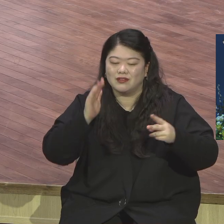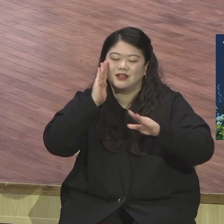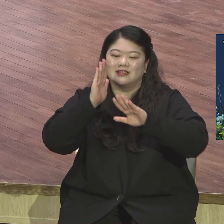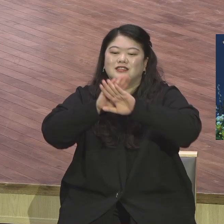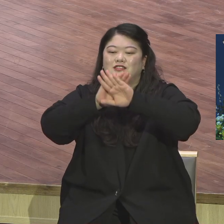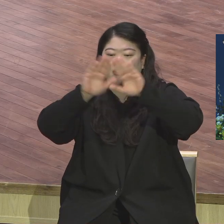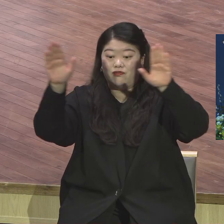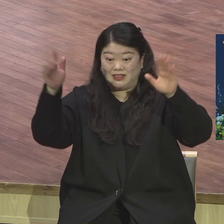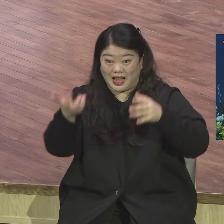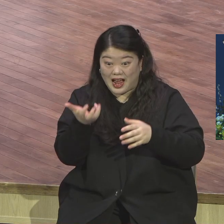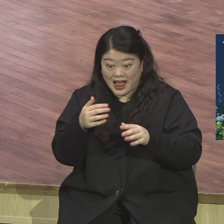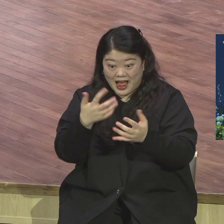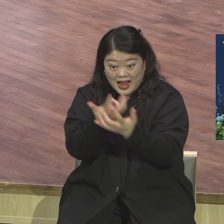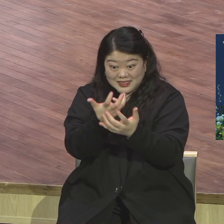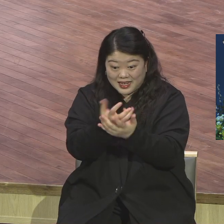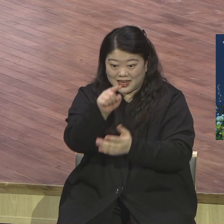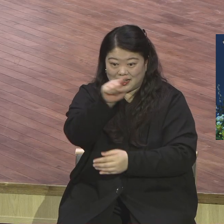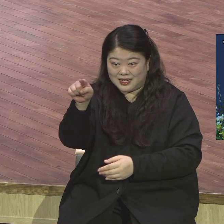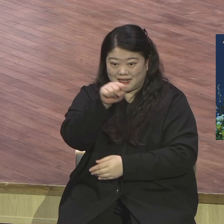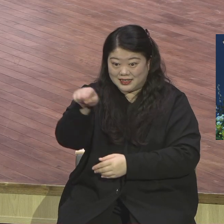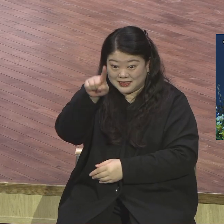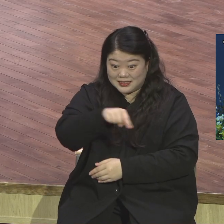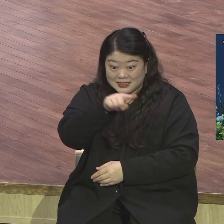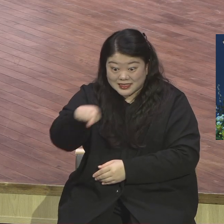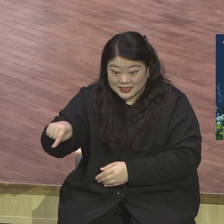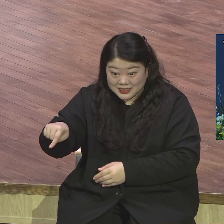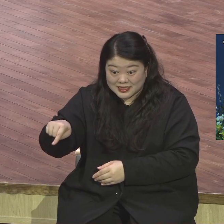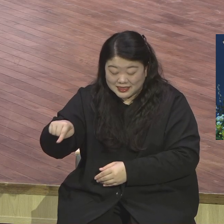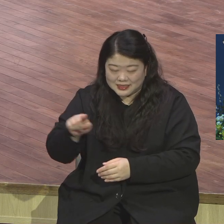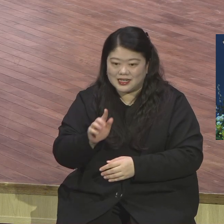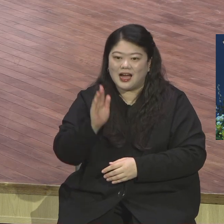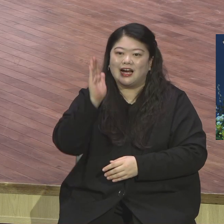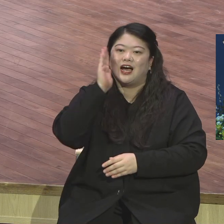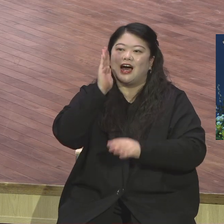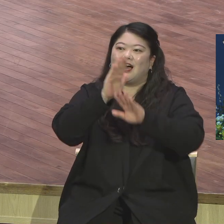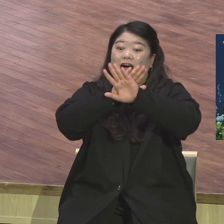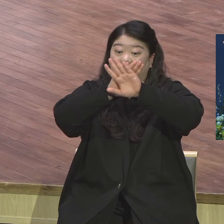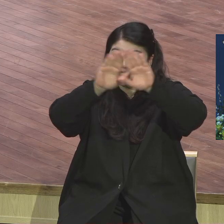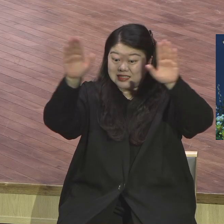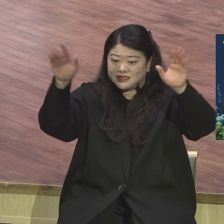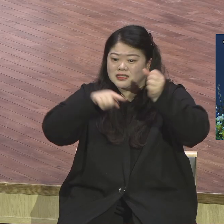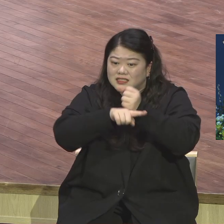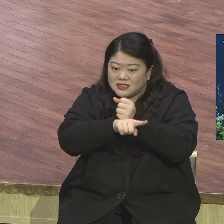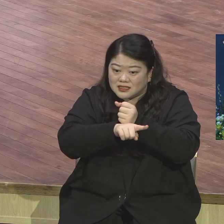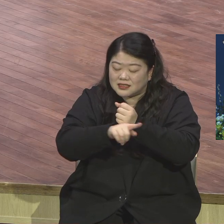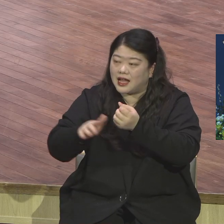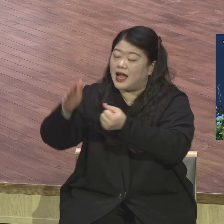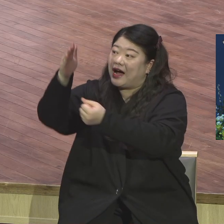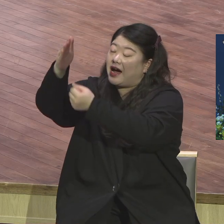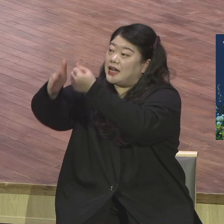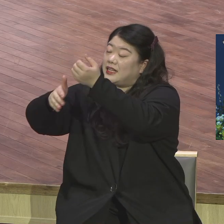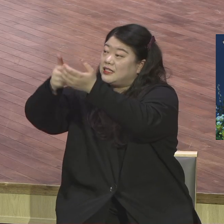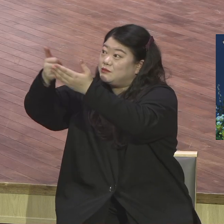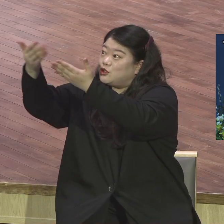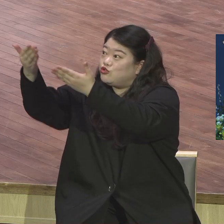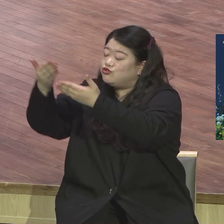천이잖아요. 하늘 천. 천은 본당 헌당을 하나님께서 우리에게 주신 천명이라는 것입니다.